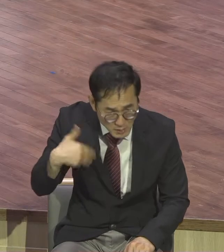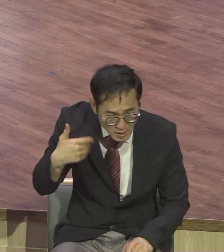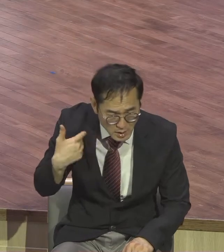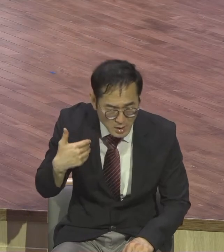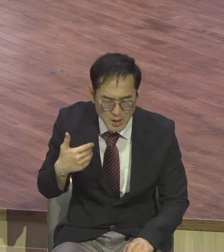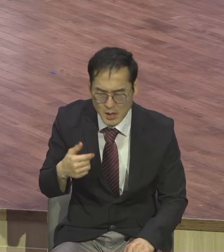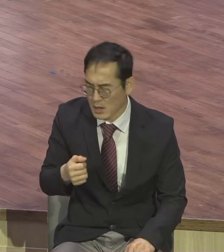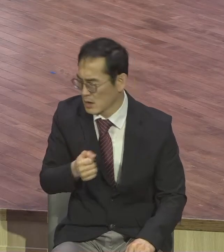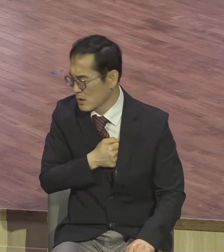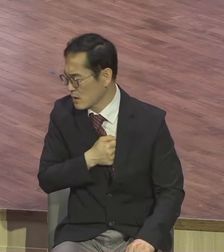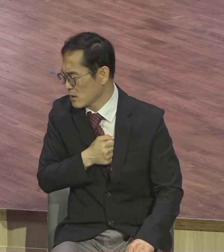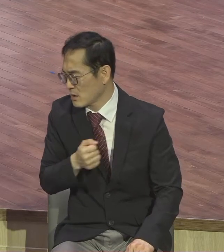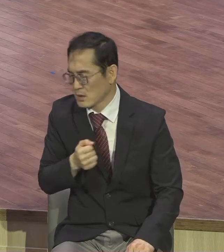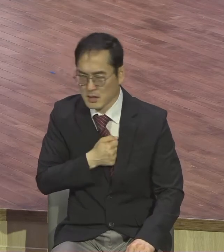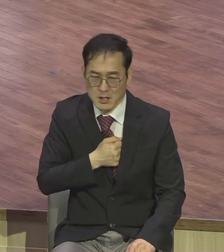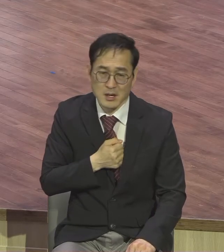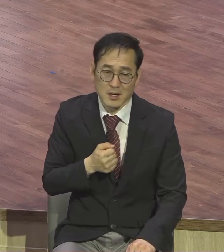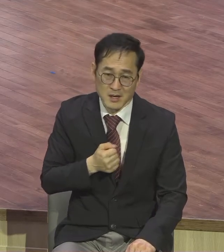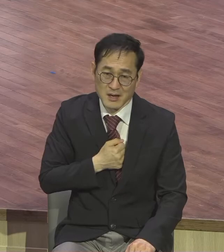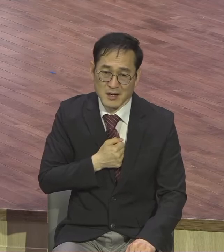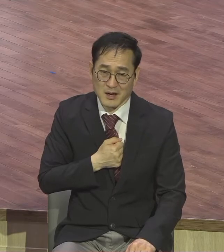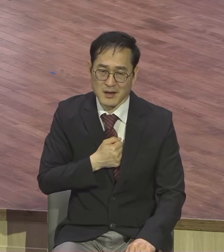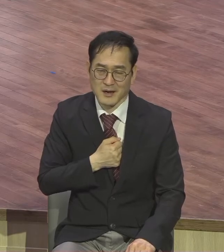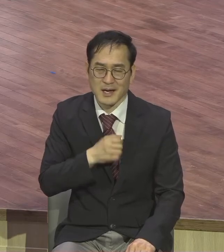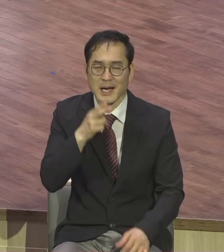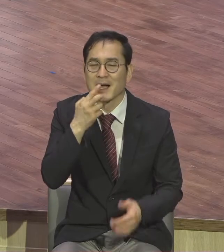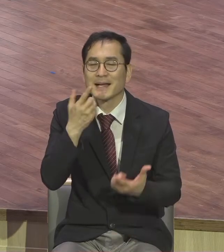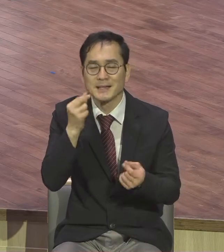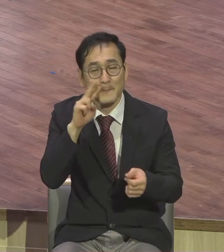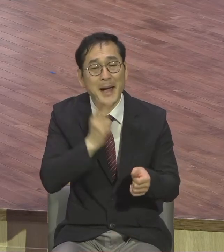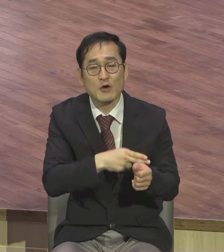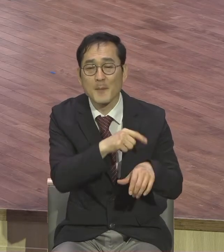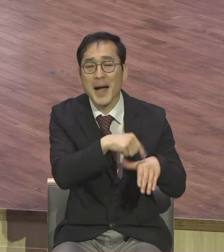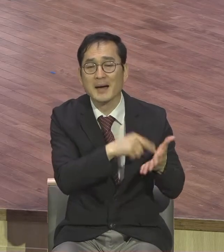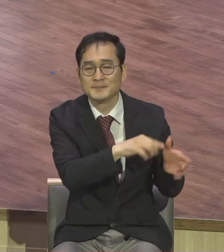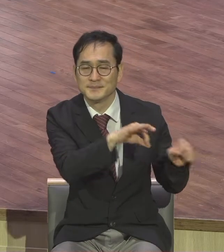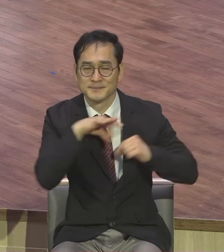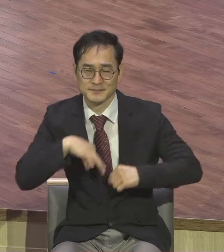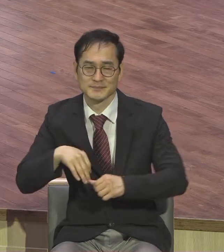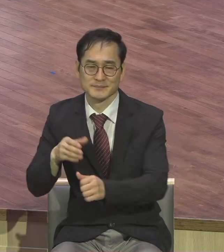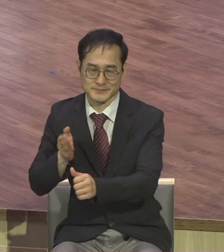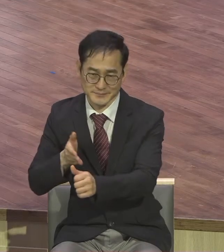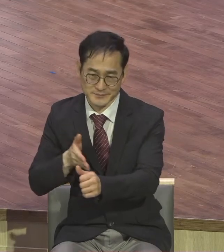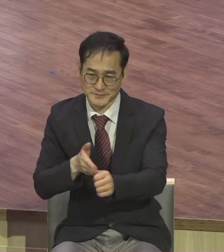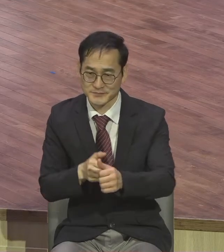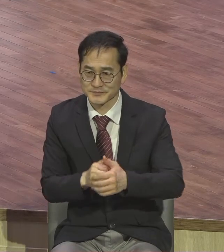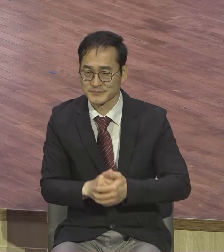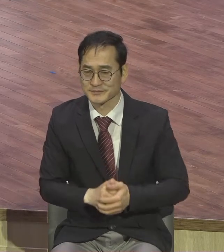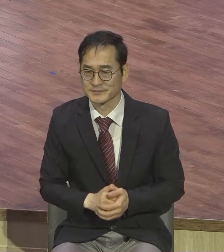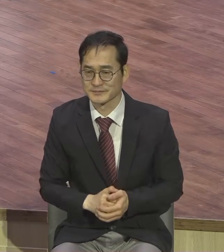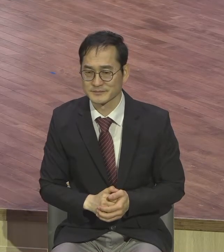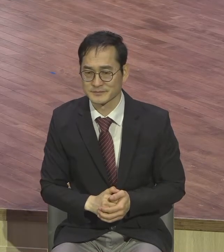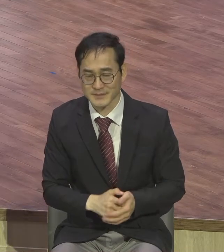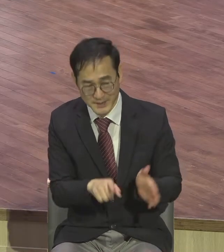이런 가슴을 가지댄다 특별히 불신 가정에 계신 분들은 그 영혼을 바라면서 기도하시기를 바랍니다